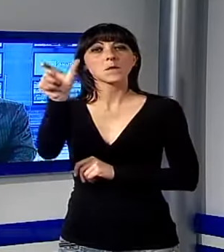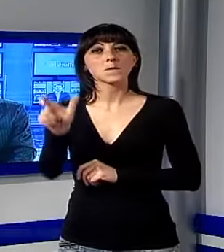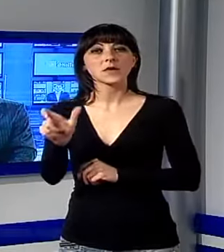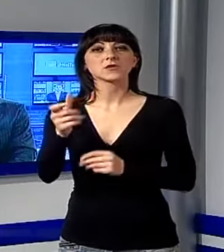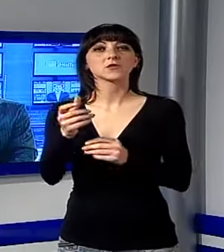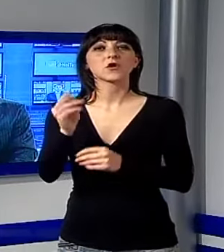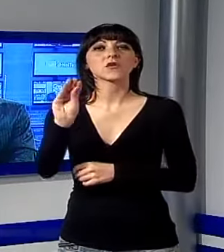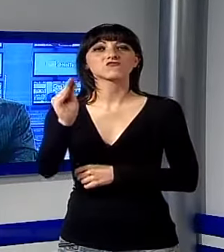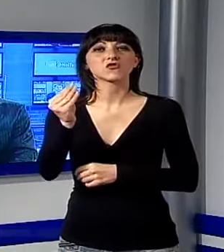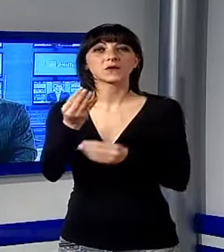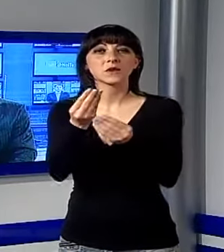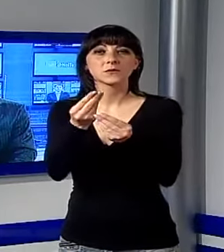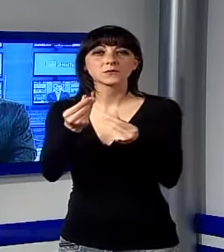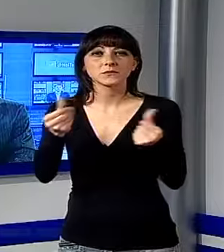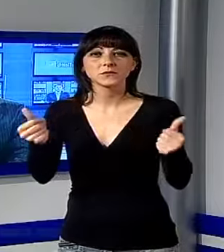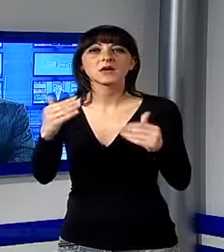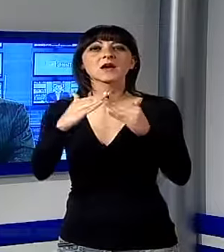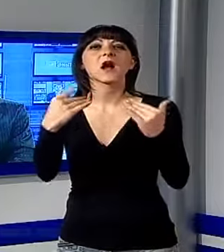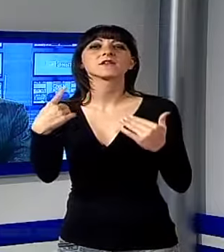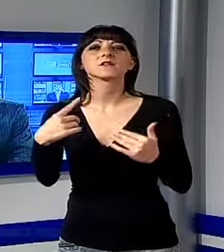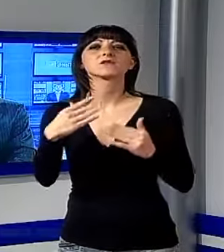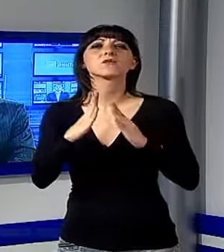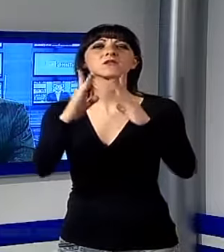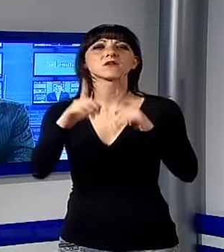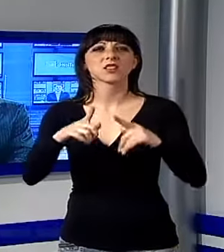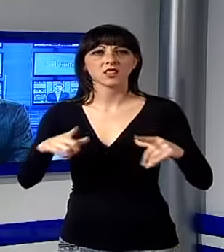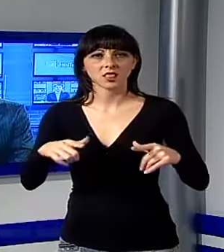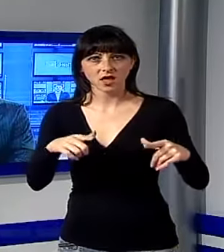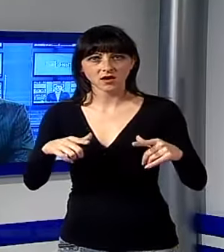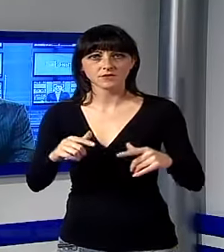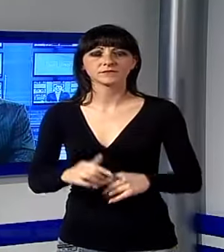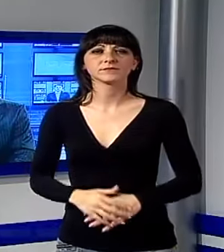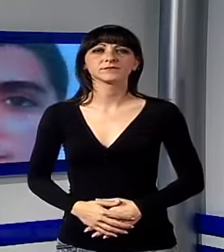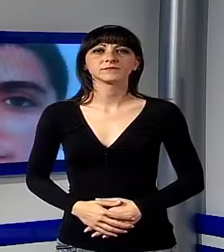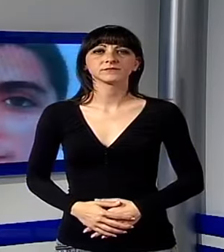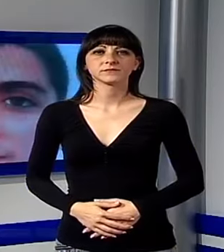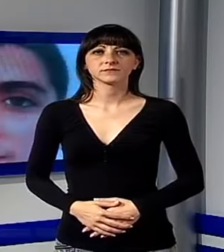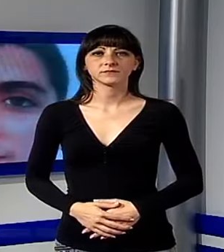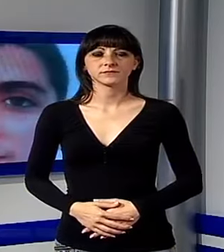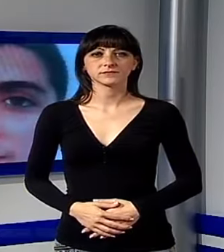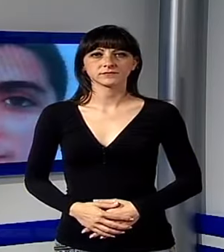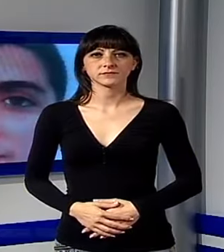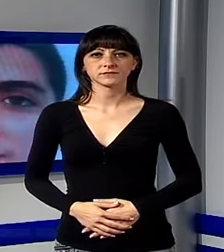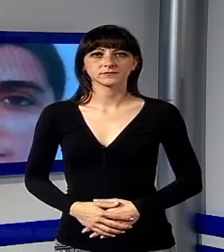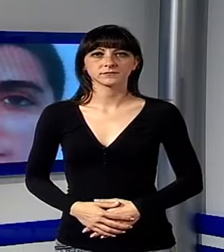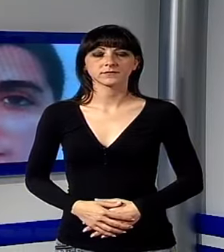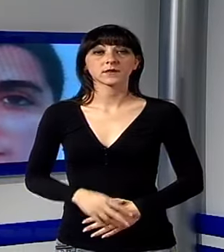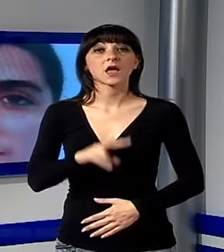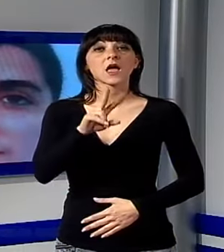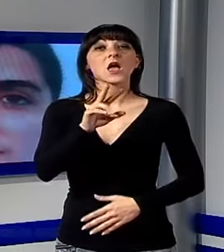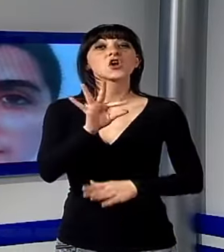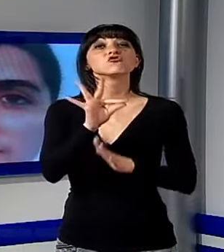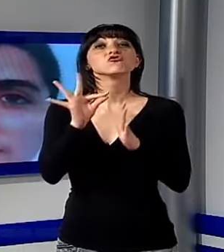da ormai una settimana di un giovane di 20 anni. Vediamo il servizio. È dal 29